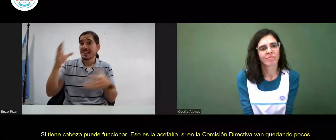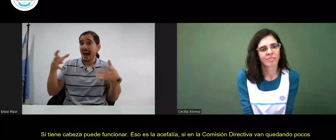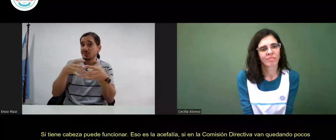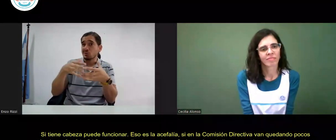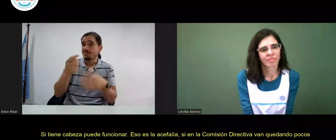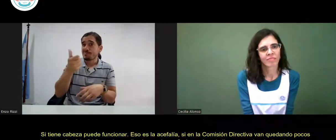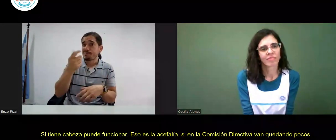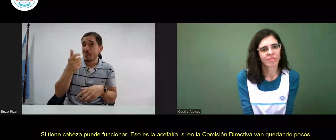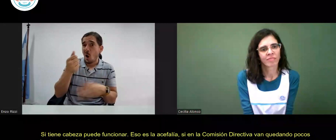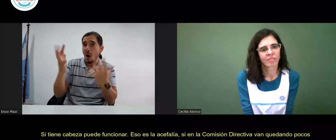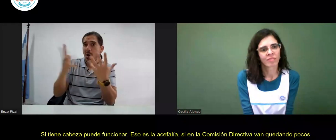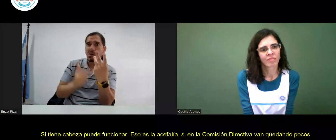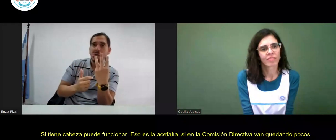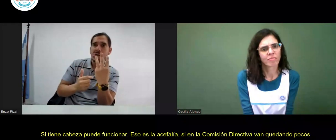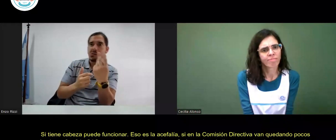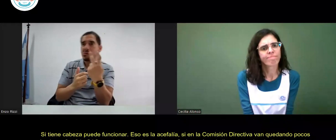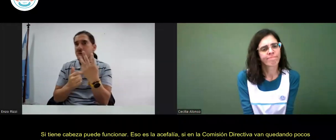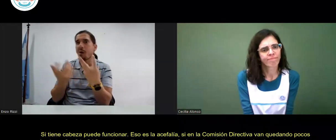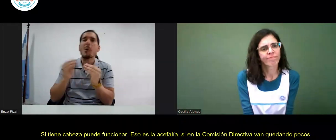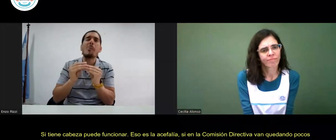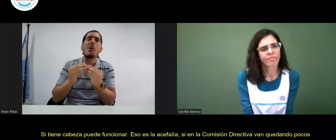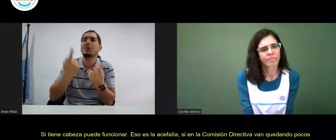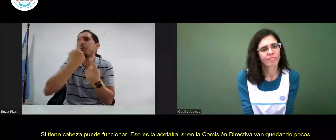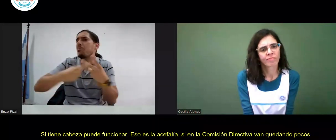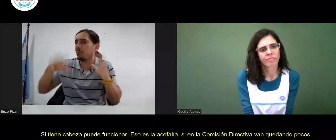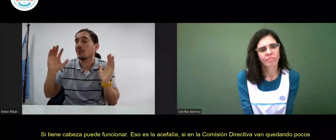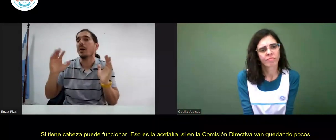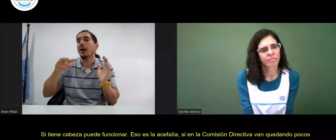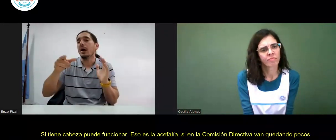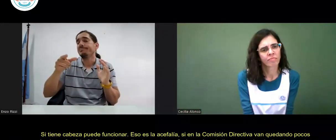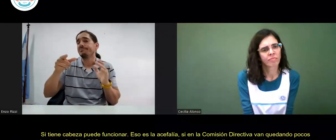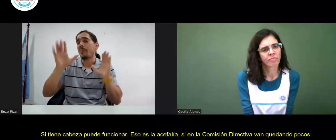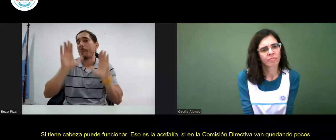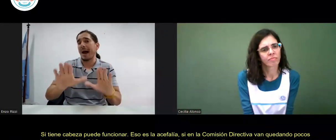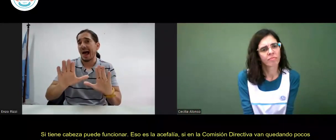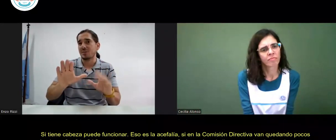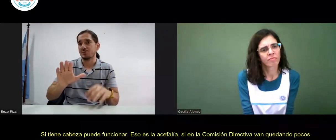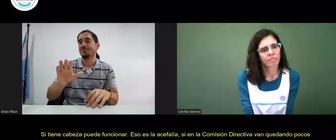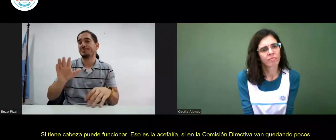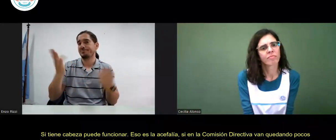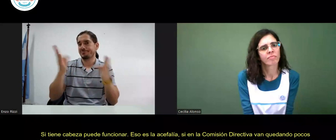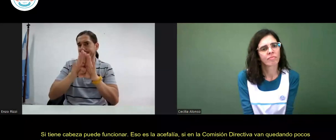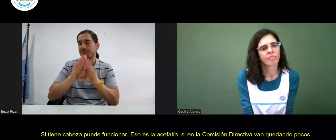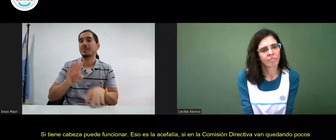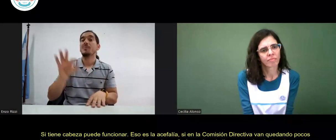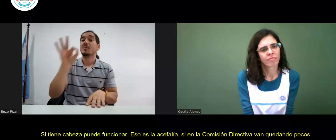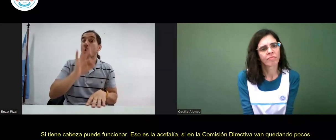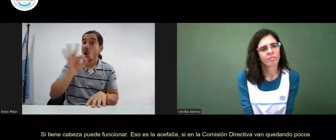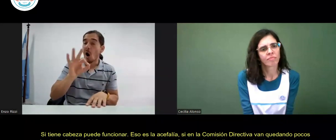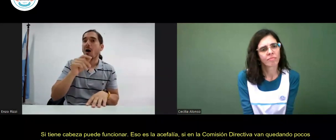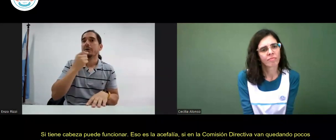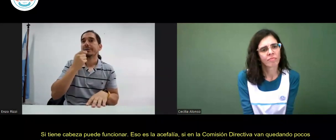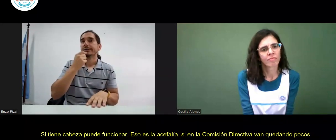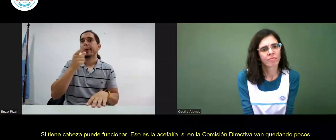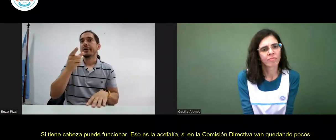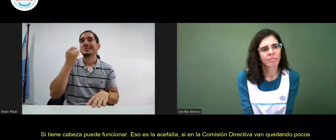funcionar. Eso es la acefalía. Si en la comisión directiva van quedando pocos miembros, tres o dos, la CAS queda